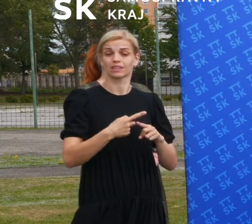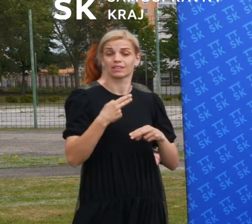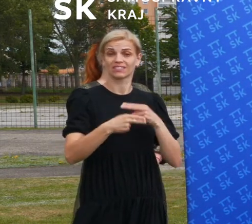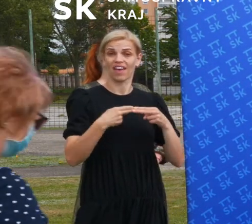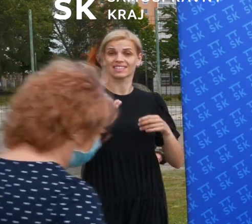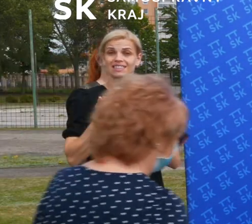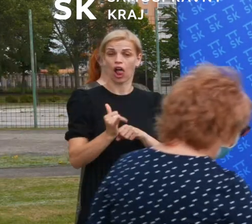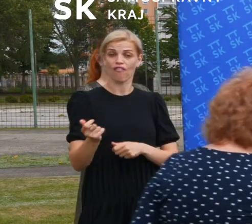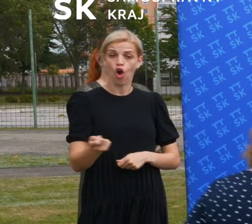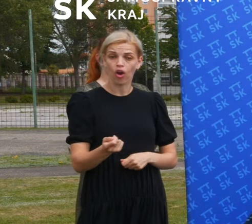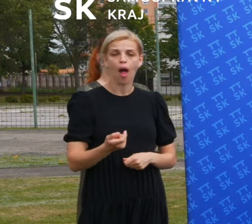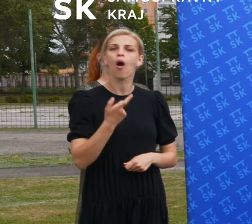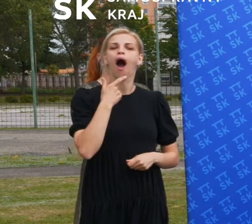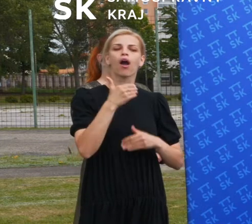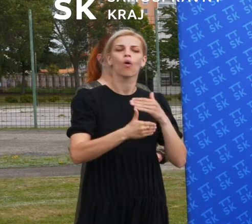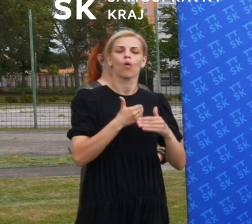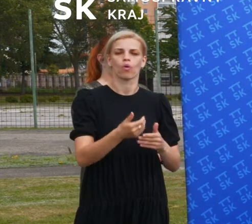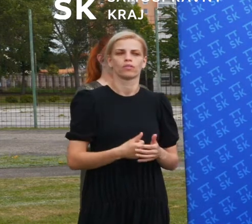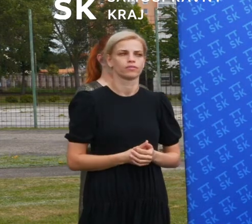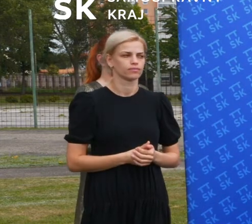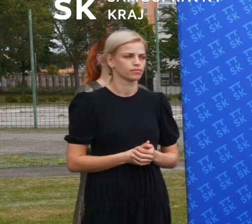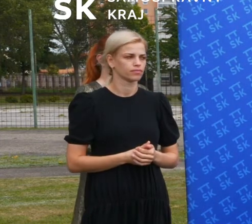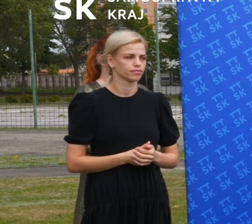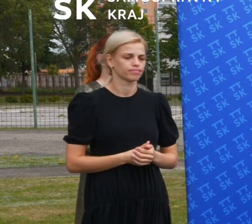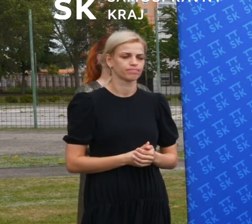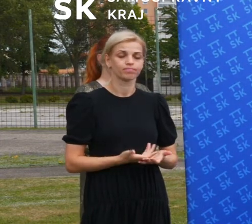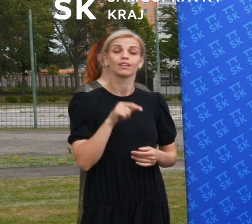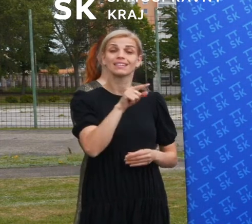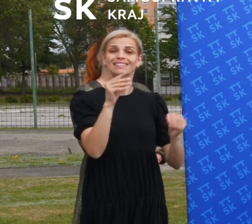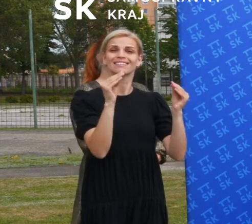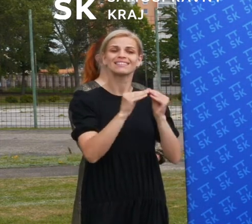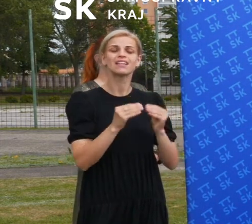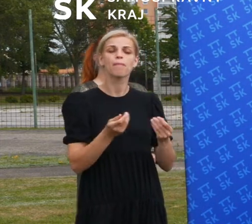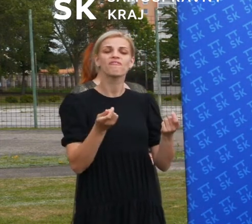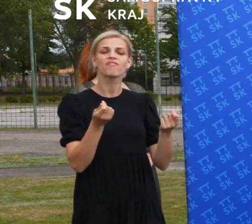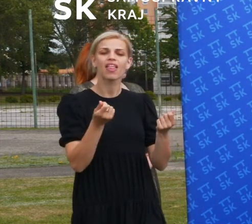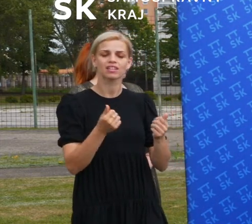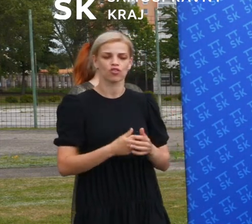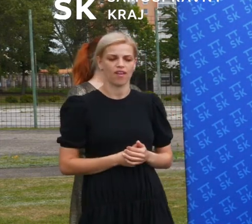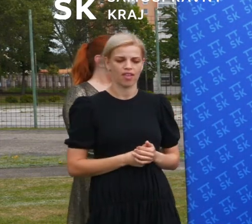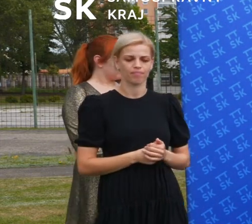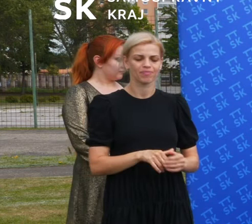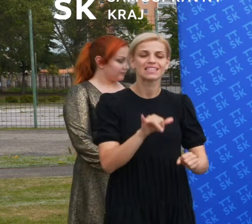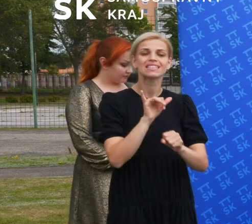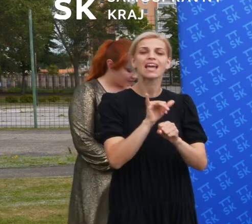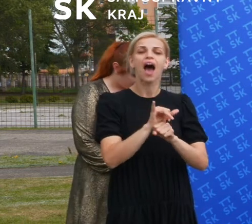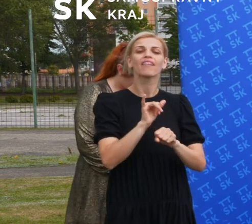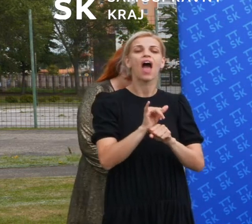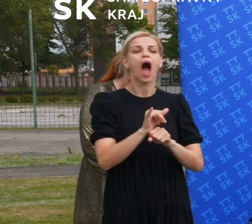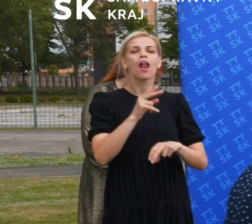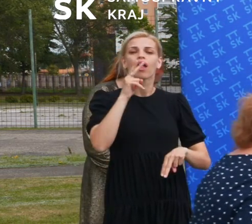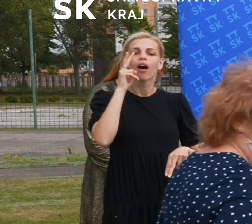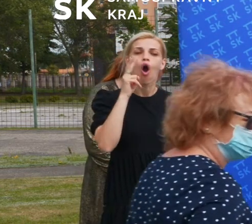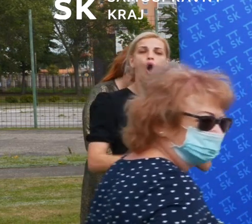na hrubo. Tak ten systém financovania zatiaľ nie je úplne doriešený, ale